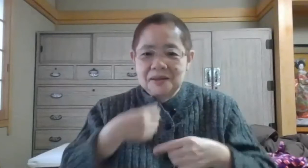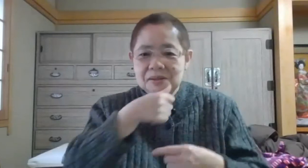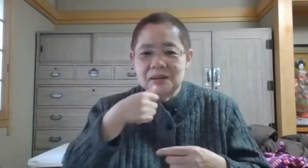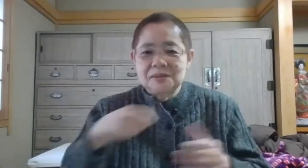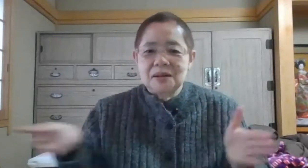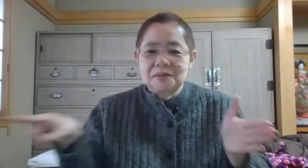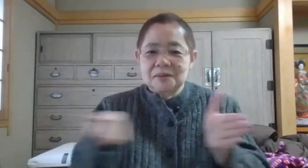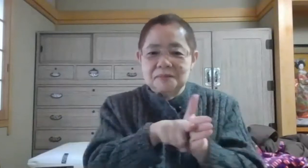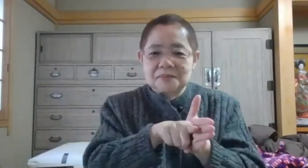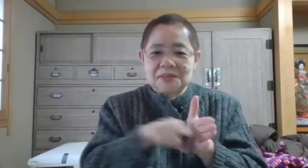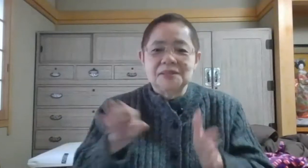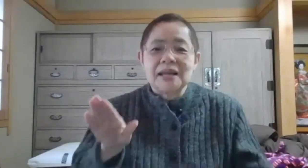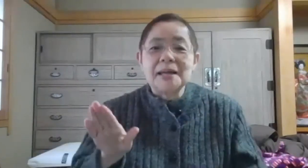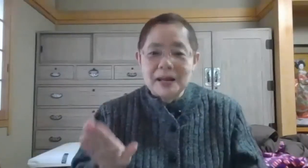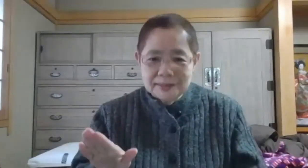手話通訳を続けています